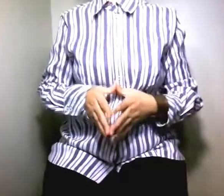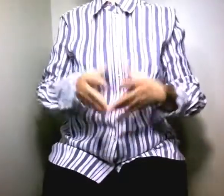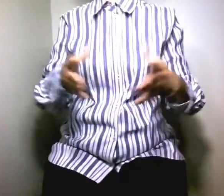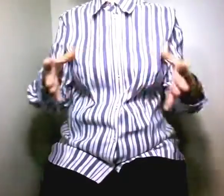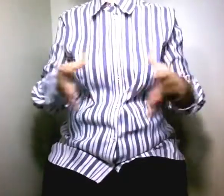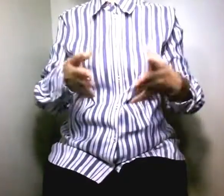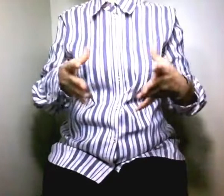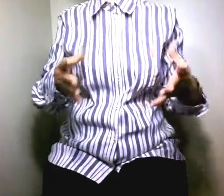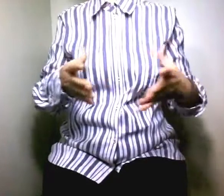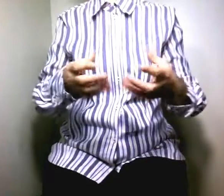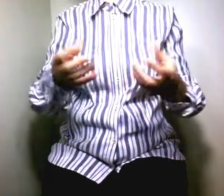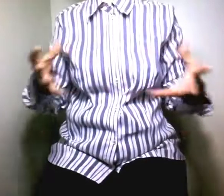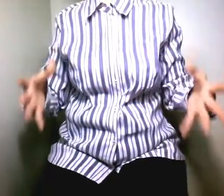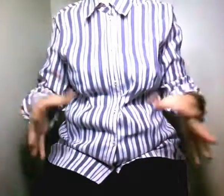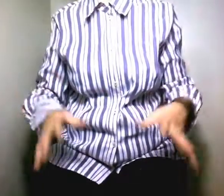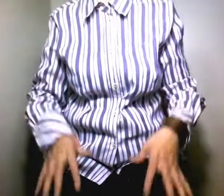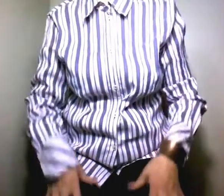أجيد التعبير